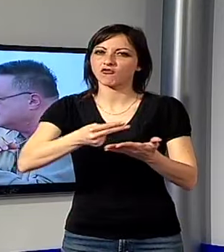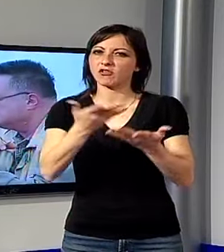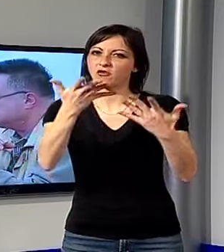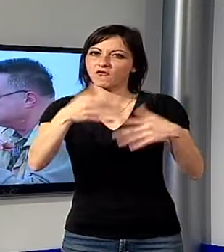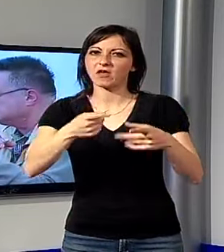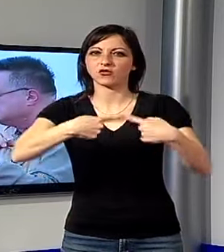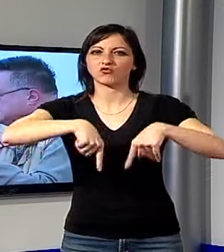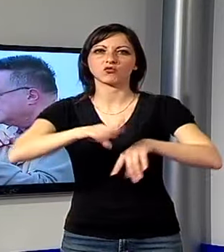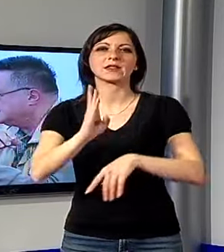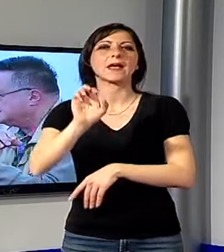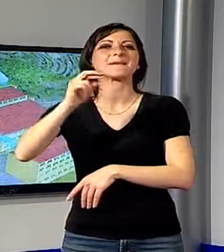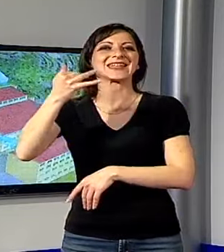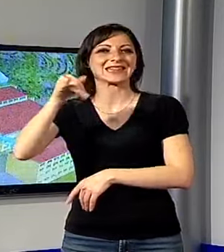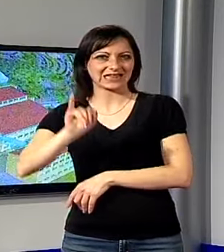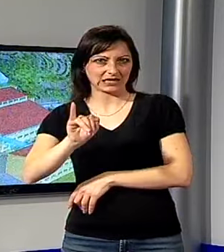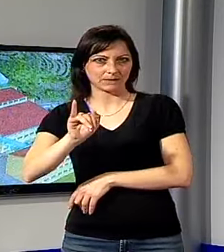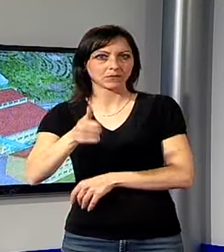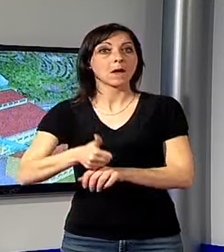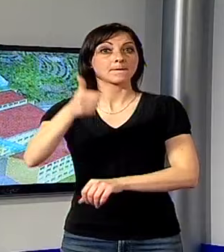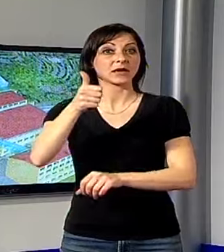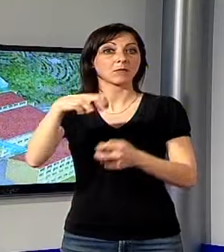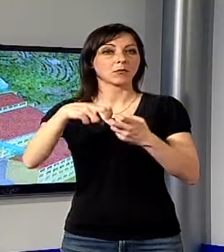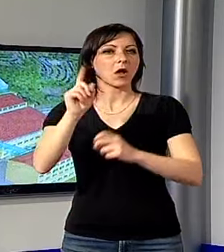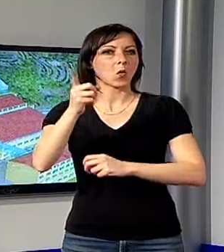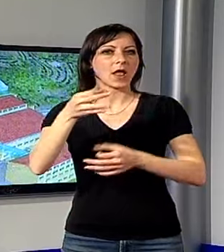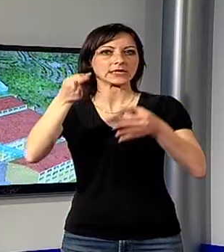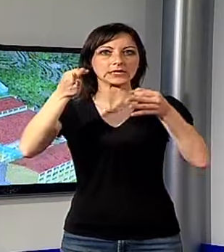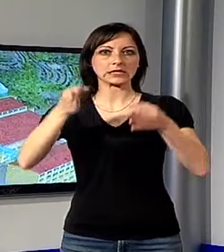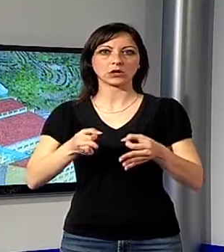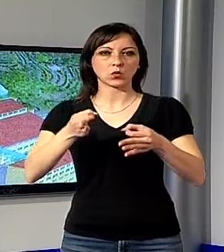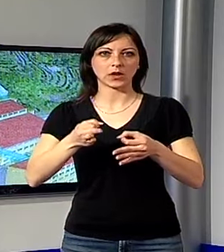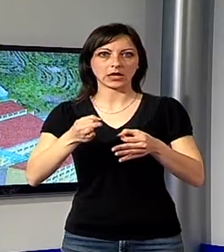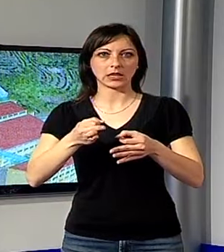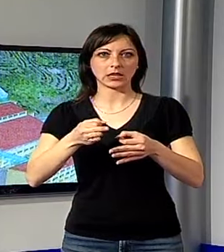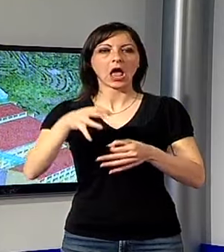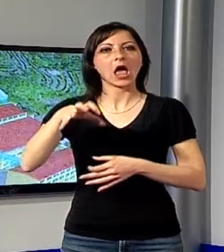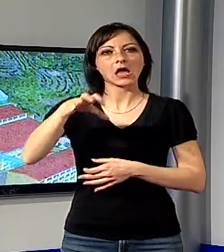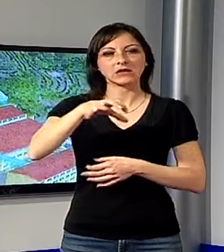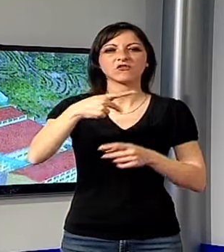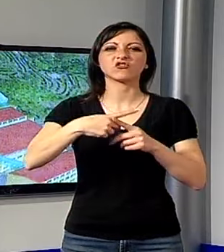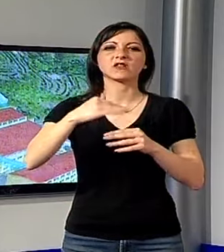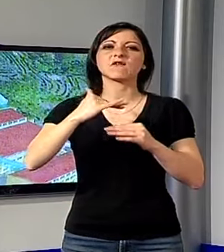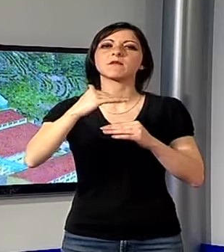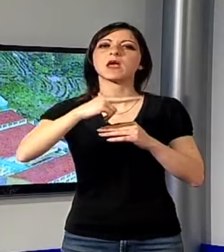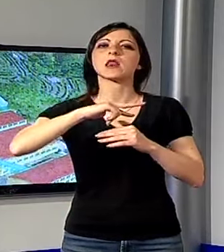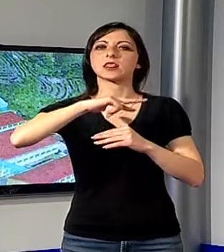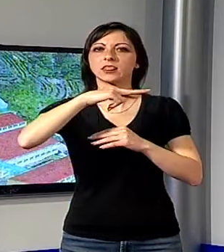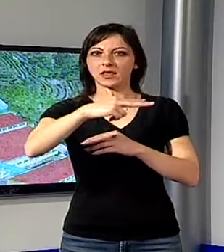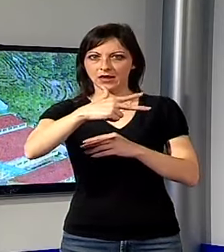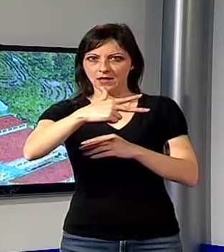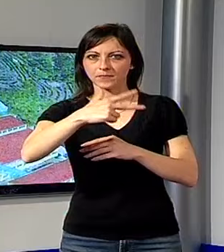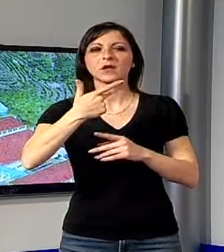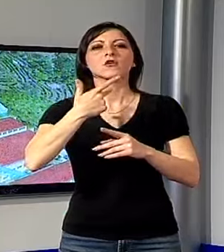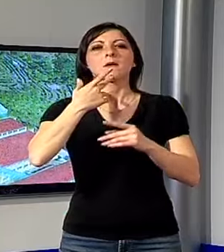Betti. Innanzitutto la sicurezza. Gli edifici dovrebbero svilupparsi su tre livelli con delle vere e proprie